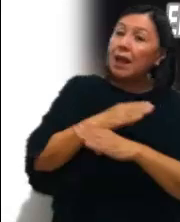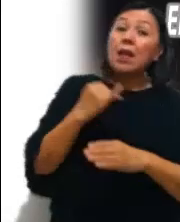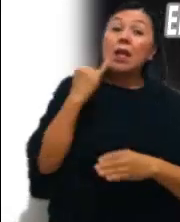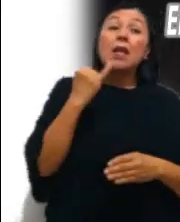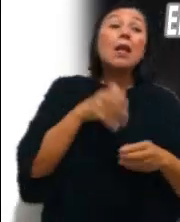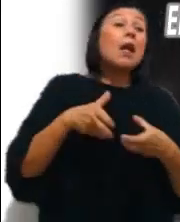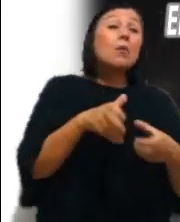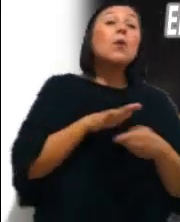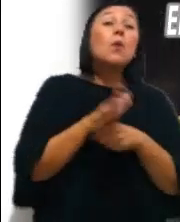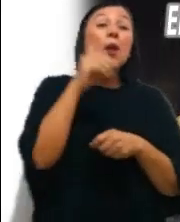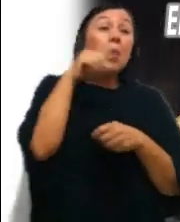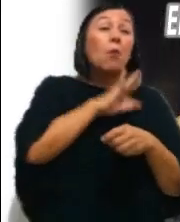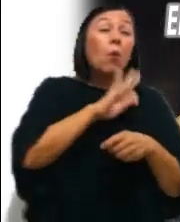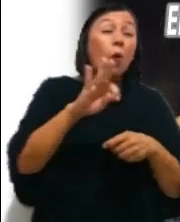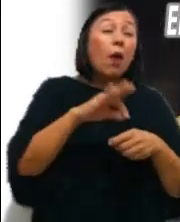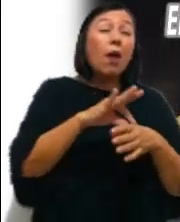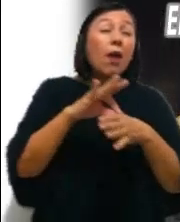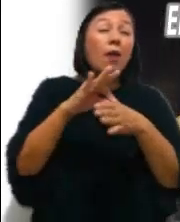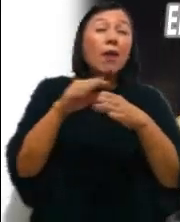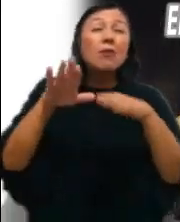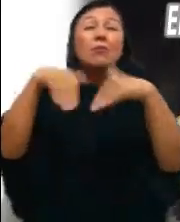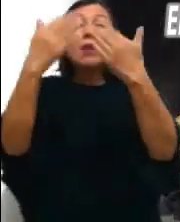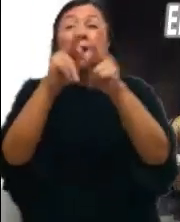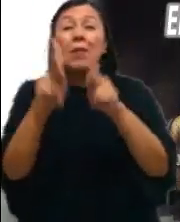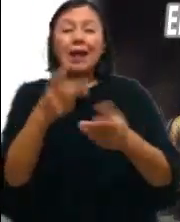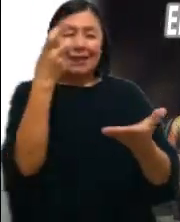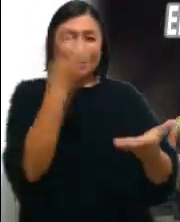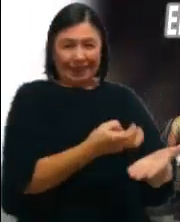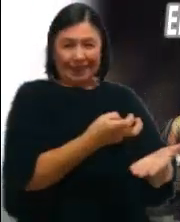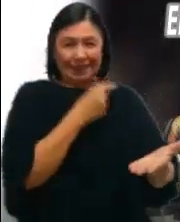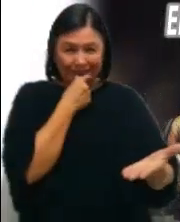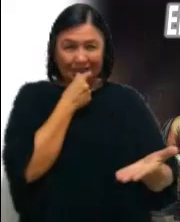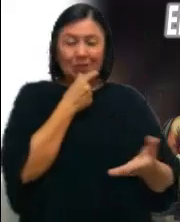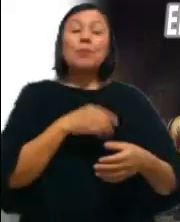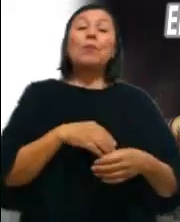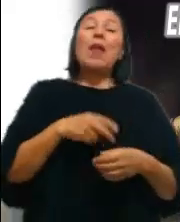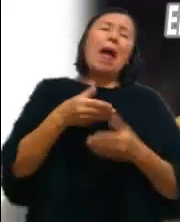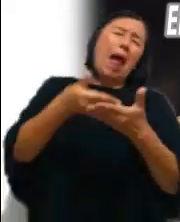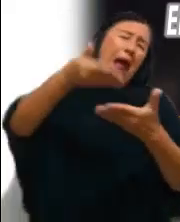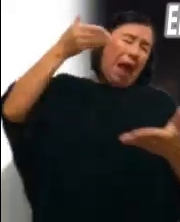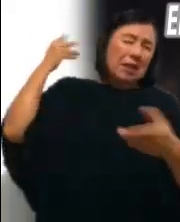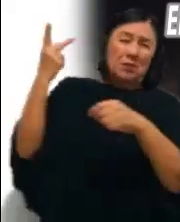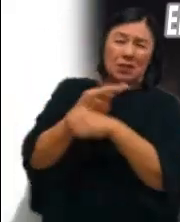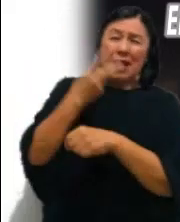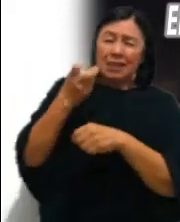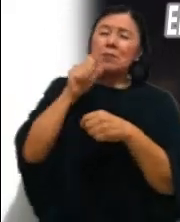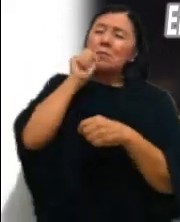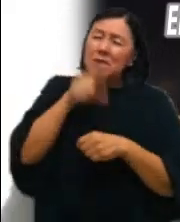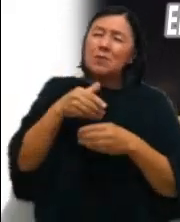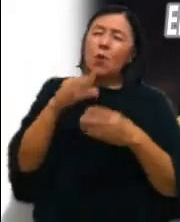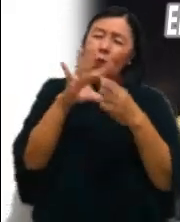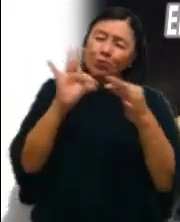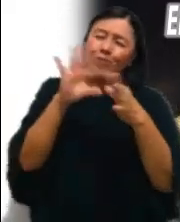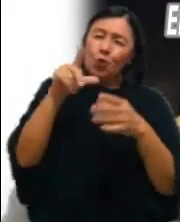conducirá a la verdadera paz Lo que sucedió en aquel tiempo, que San Lucas de una manera poética y